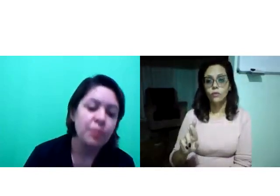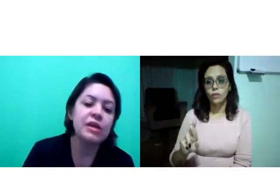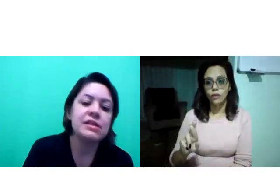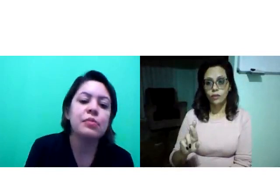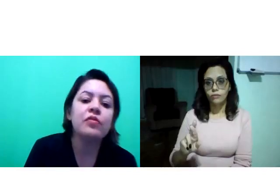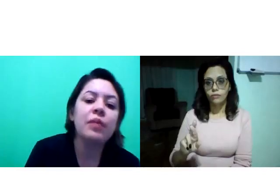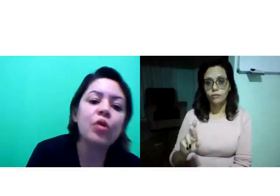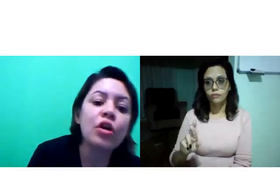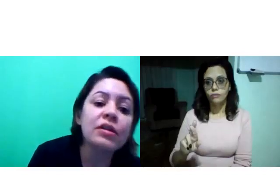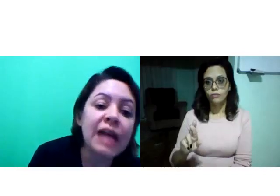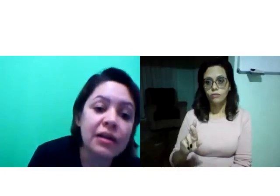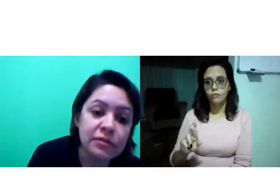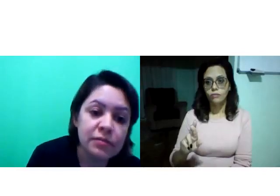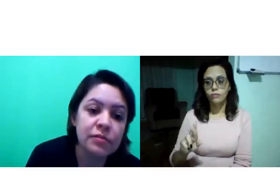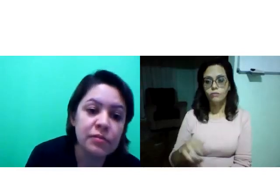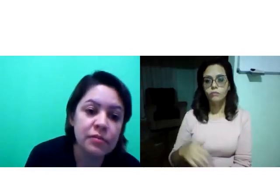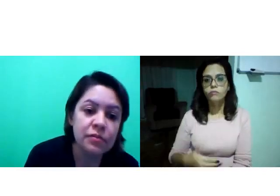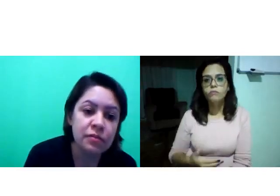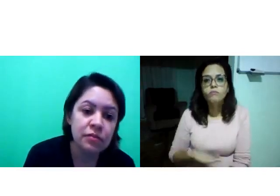Por exemplo. verbo cortar.